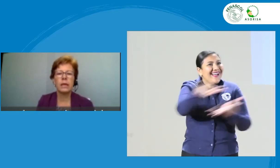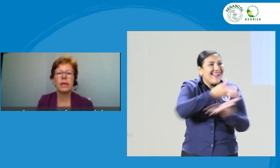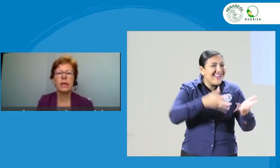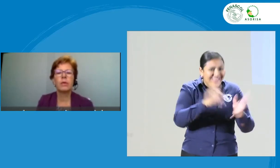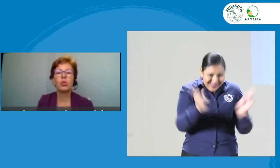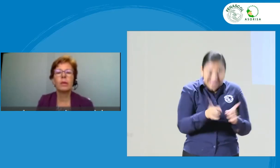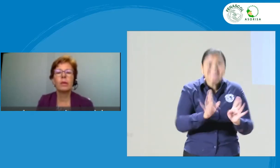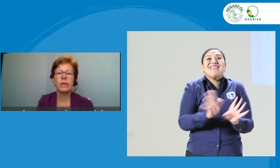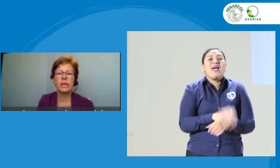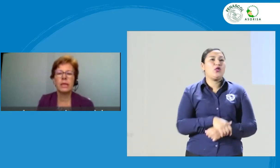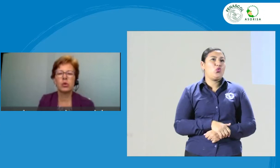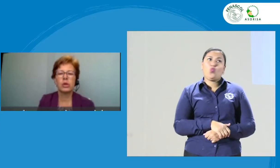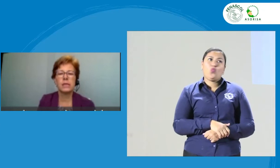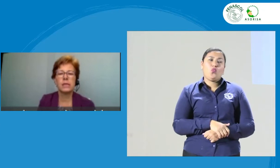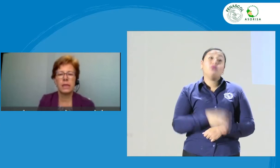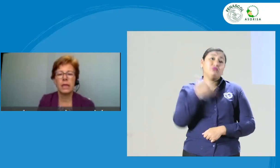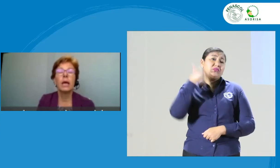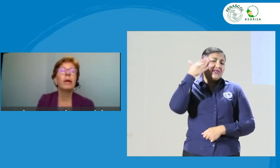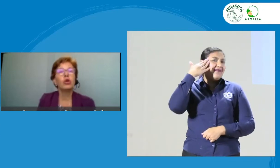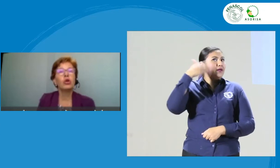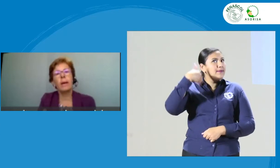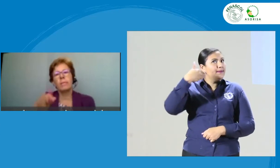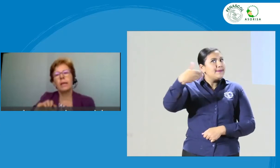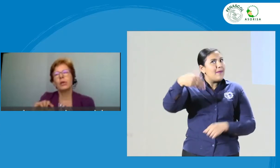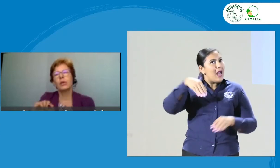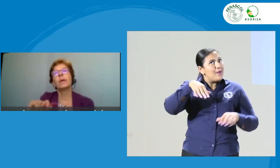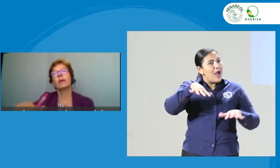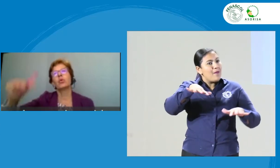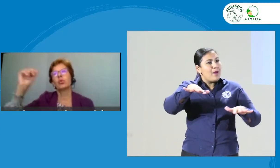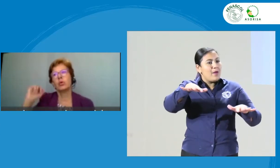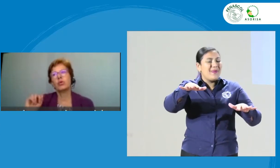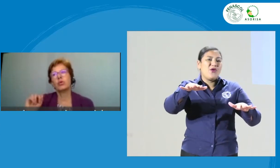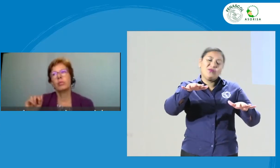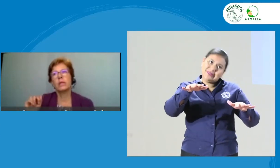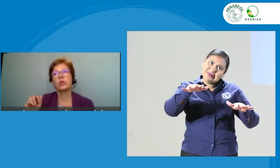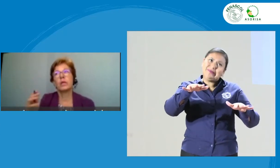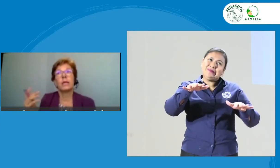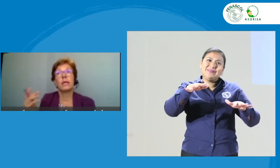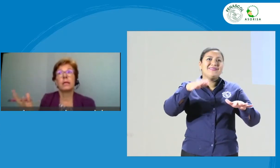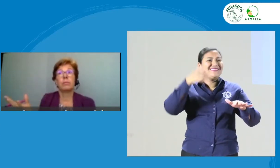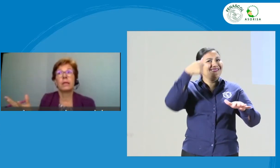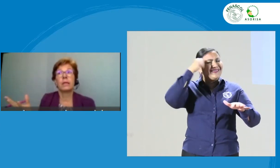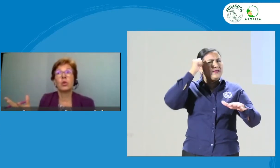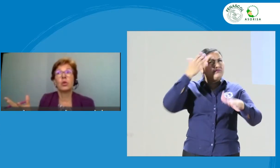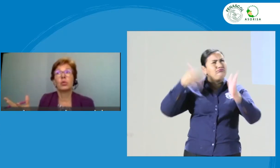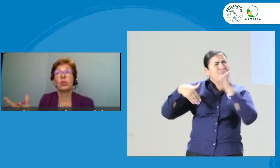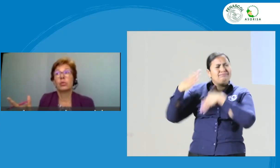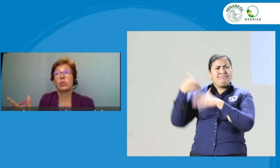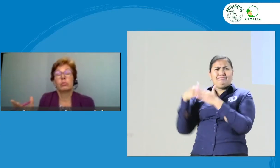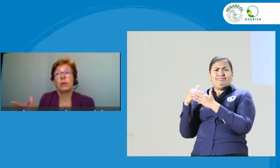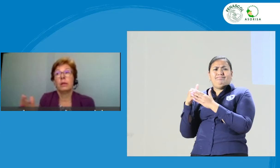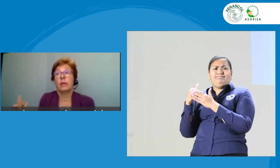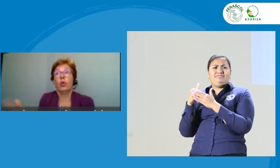acá. Yo sé que eventualmente las cosas llegan, pero también me remonto a los comienzos de la interpretación